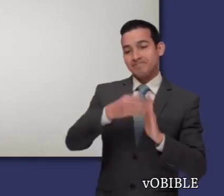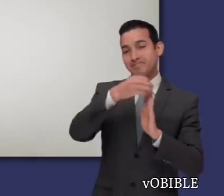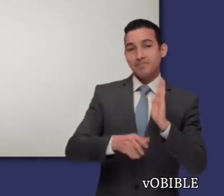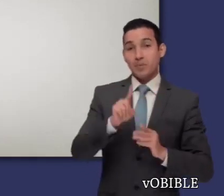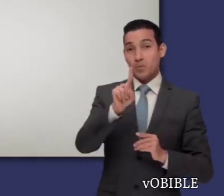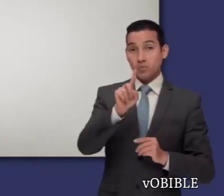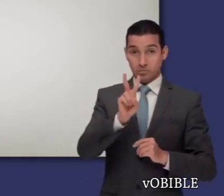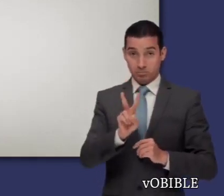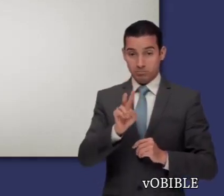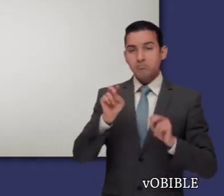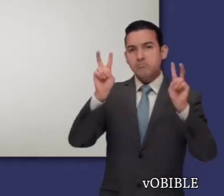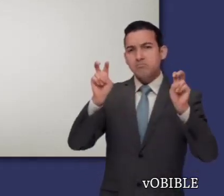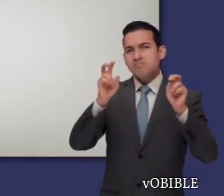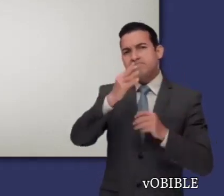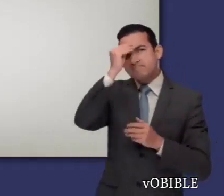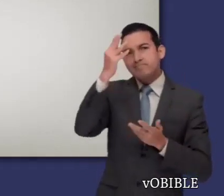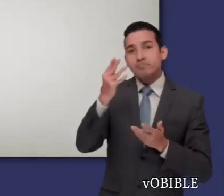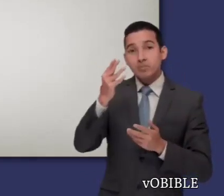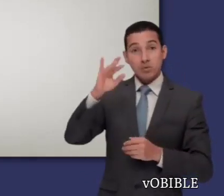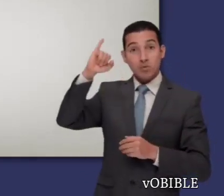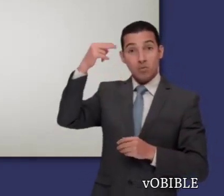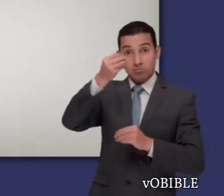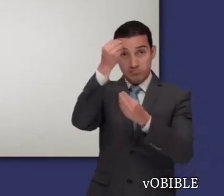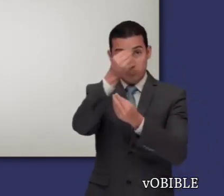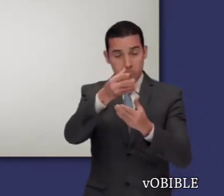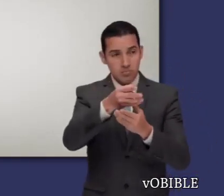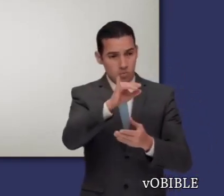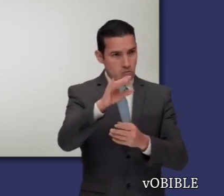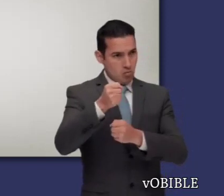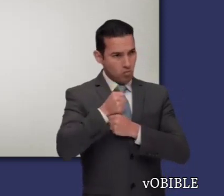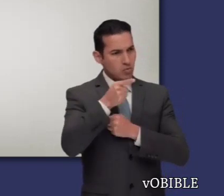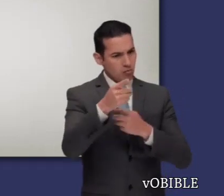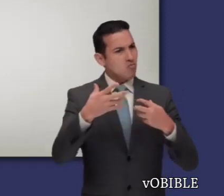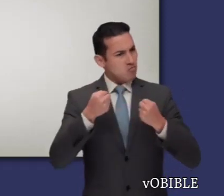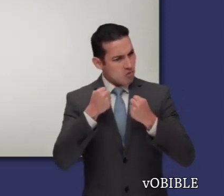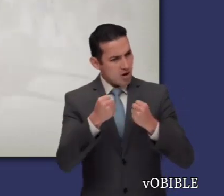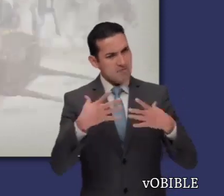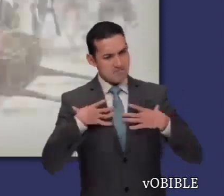En los capítulos 1 y 2, Jehová le pide a Josué que sea valiente y fuerte.